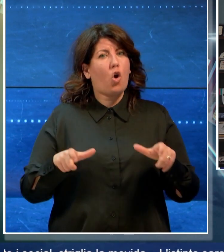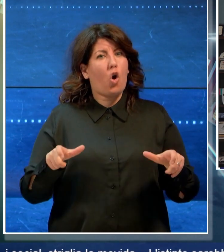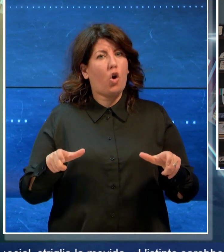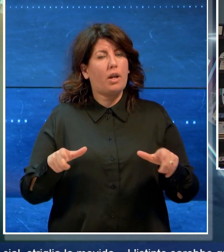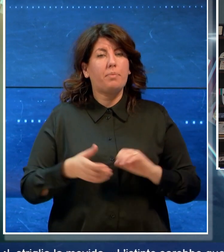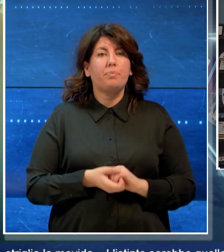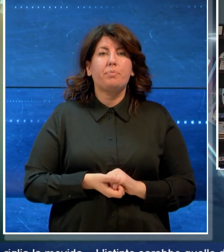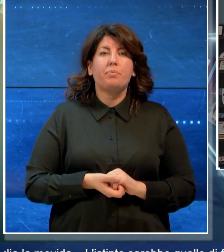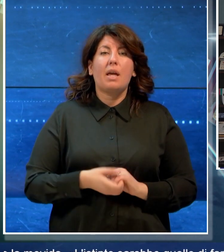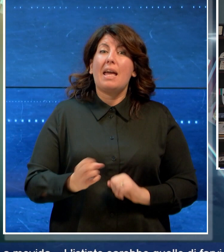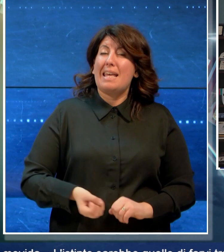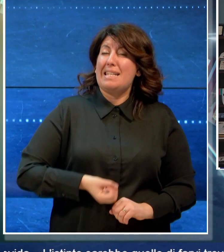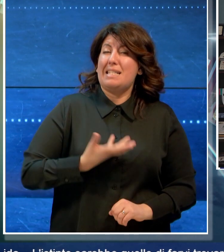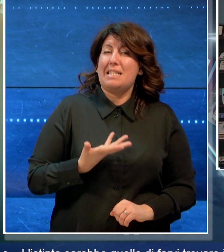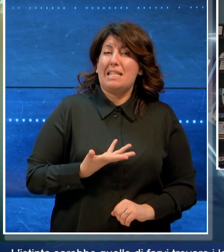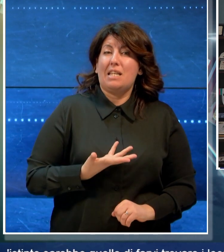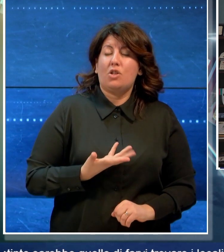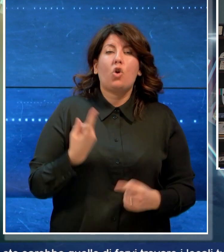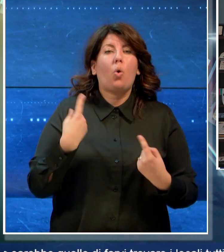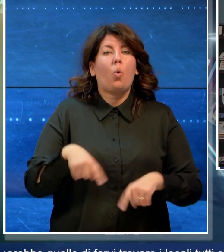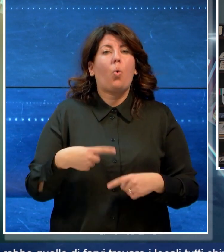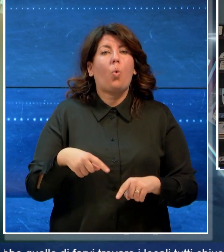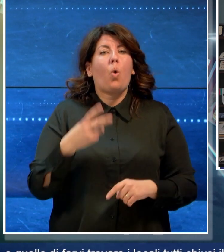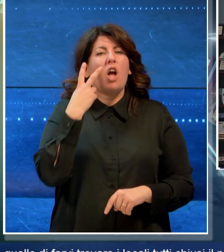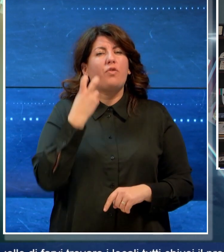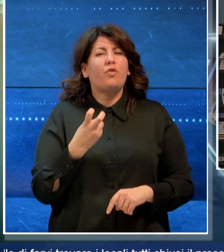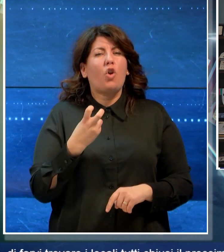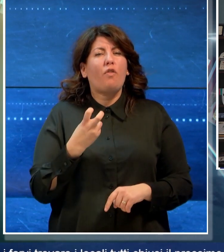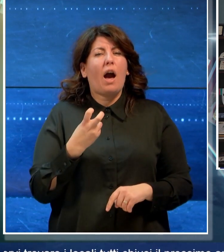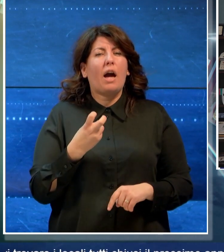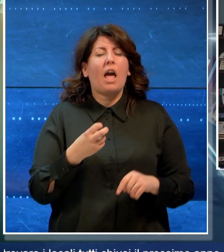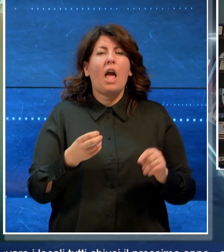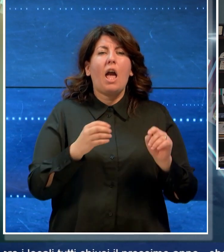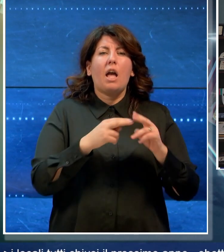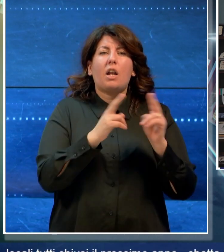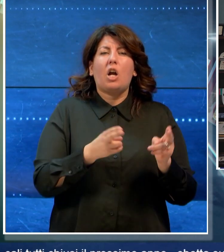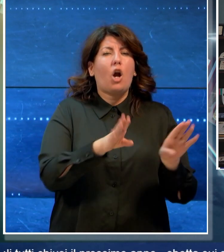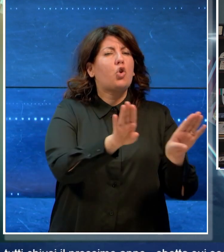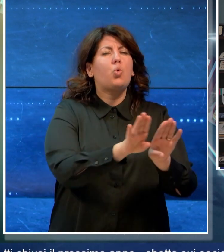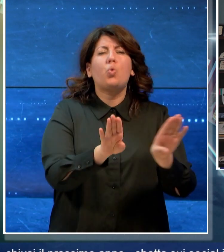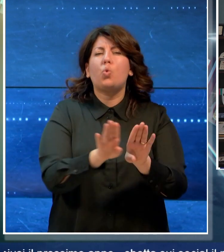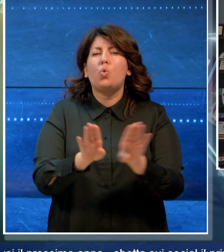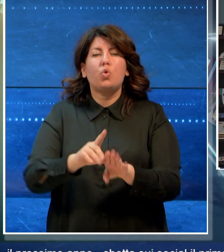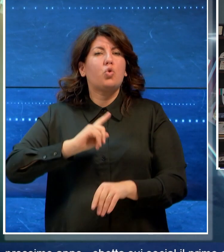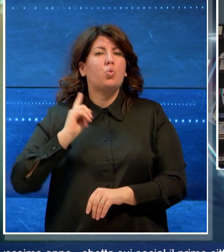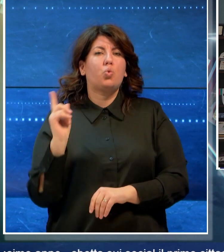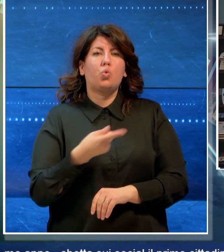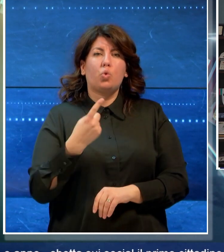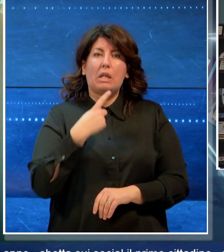'istinto sarebbe quello di farvi trovare i locali tutti chiusi. Il prossimo anno